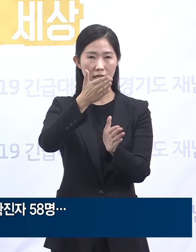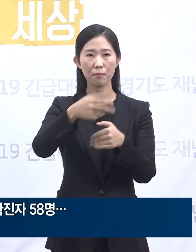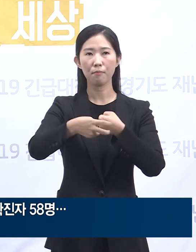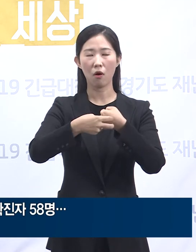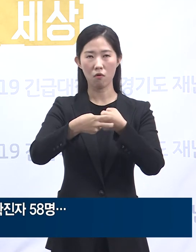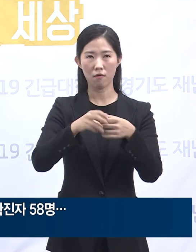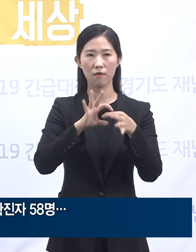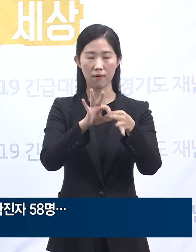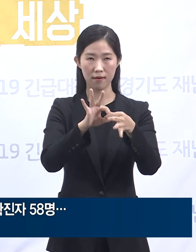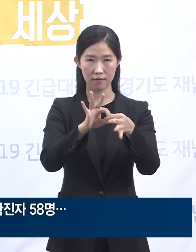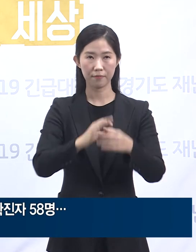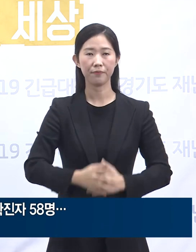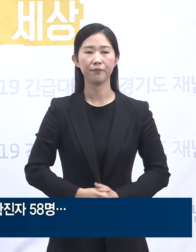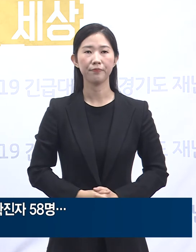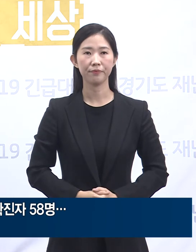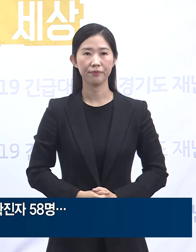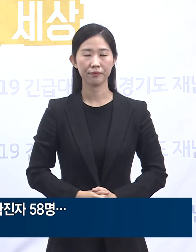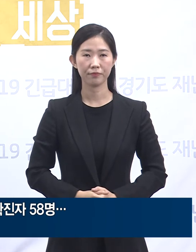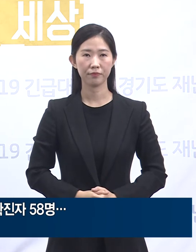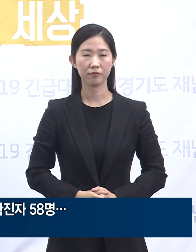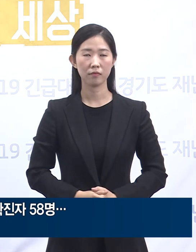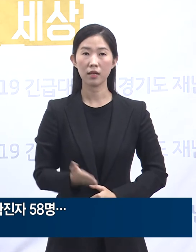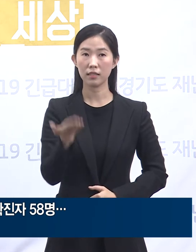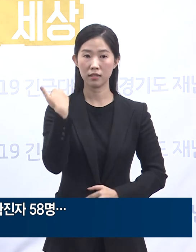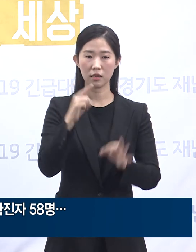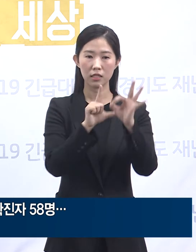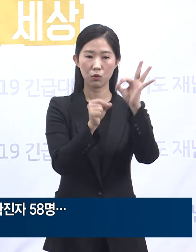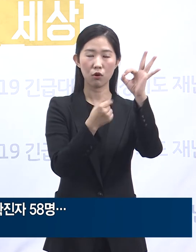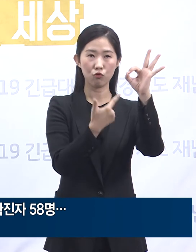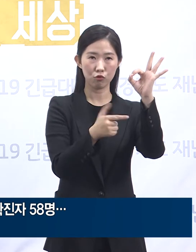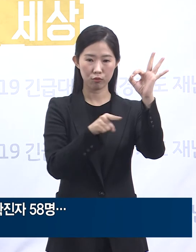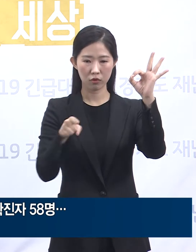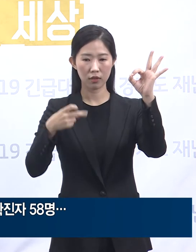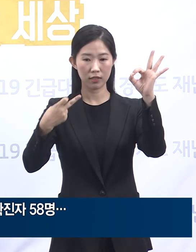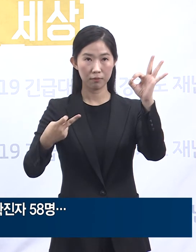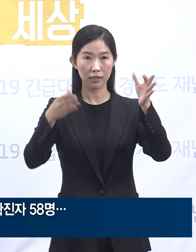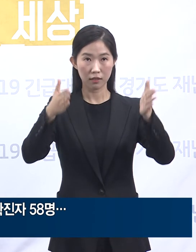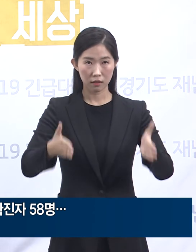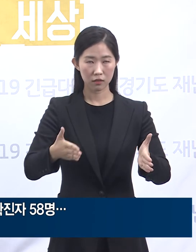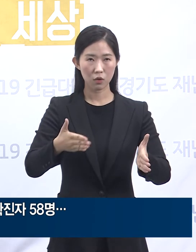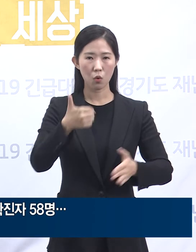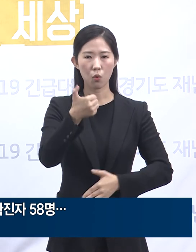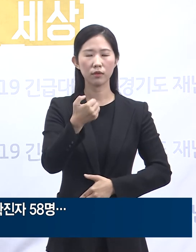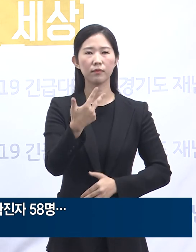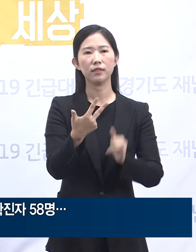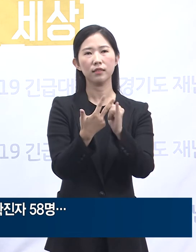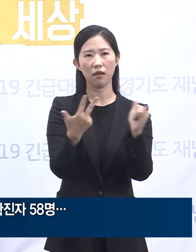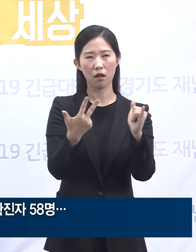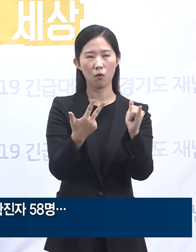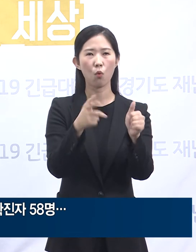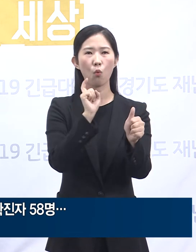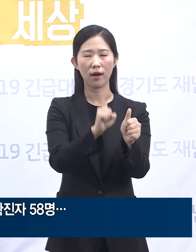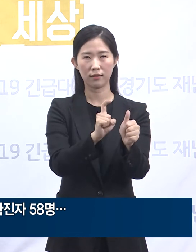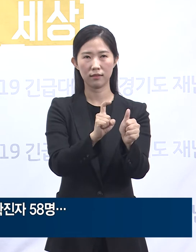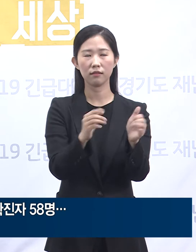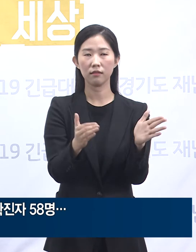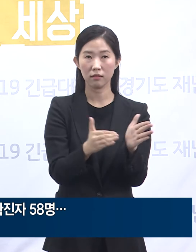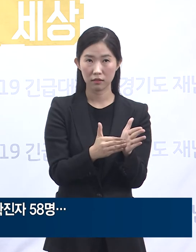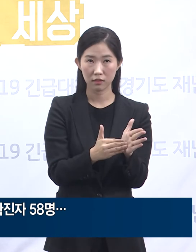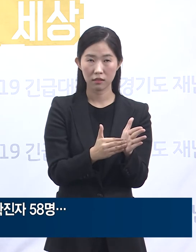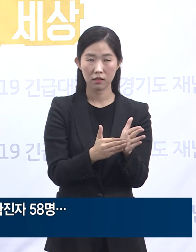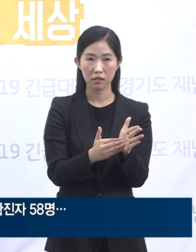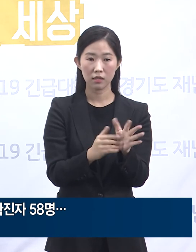관련 확진 상황입니다. 지난 10월 6일부터 12일까지 57명이 확진 판정을 받은 데 이어